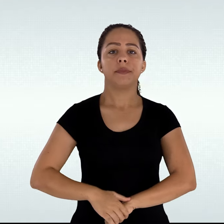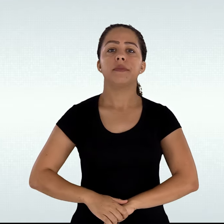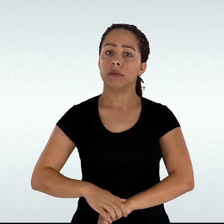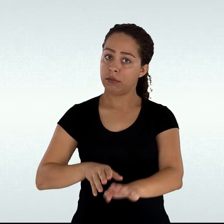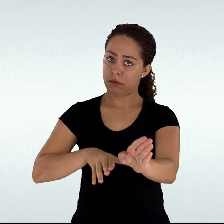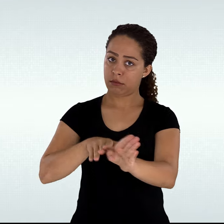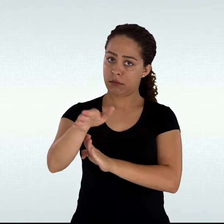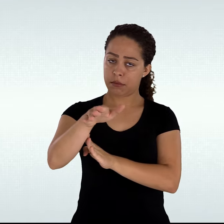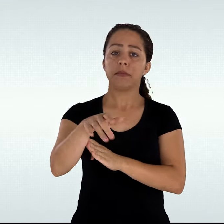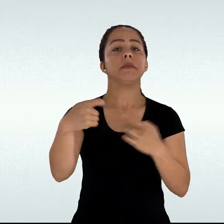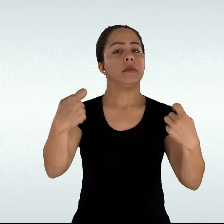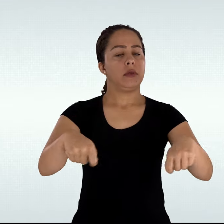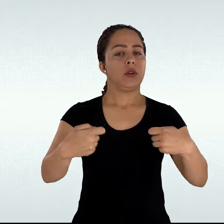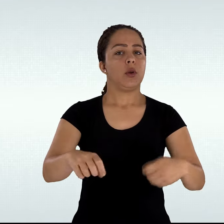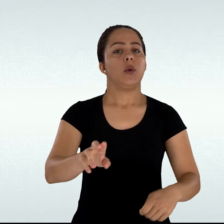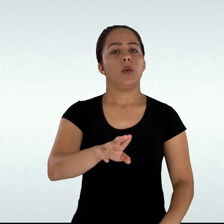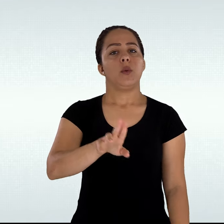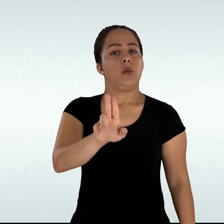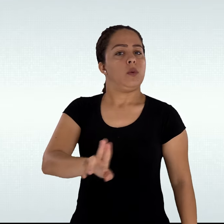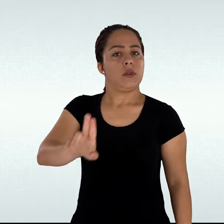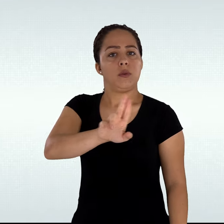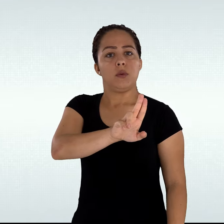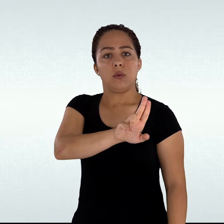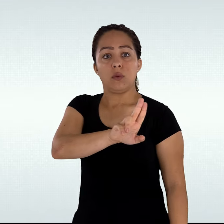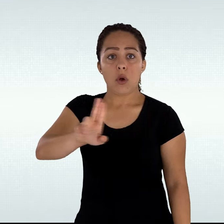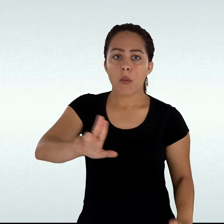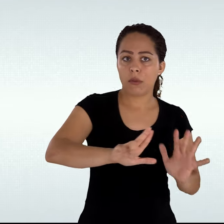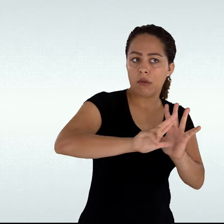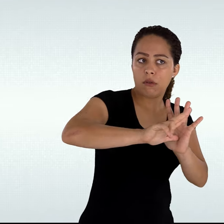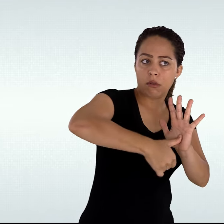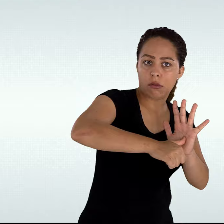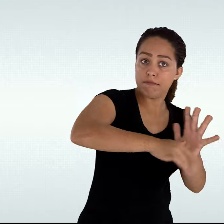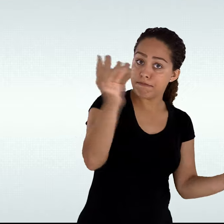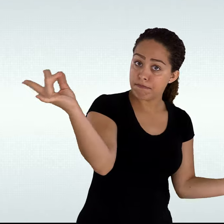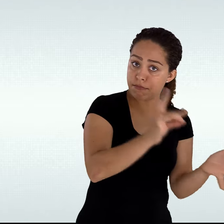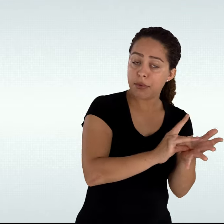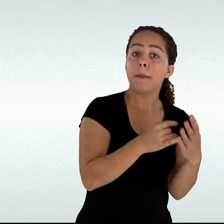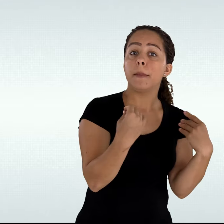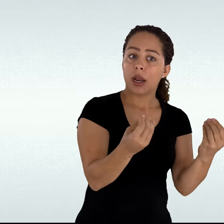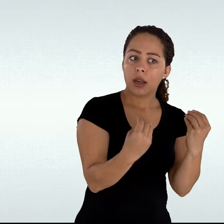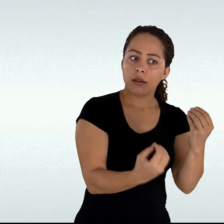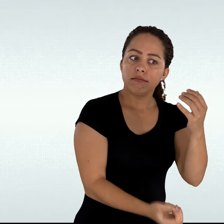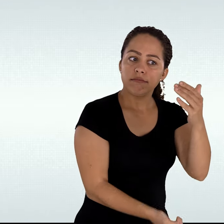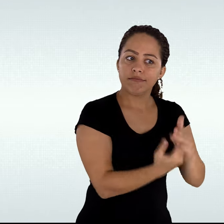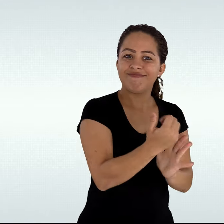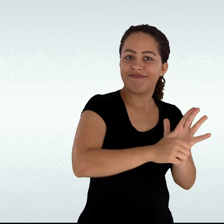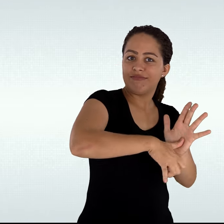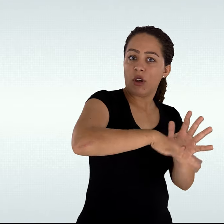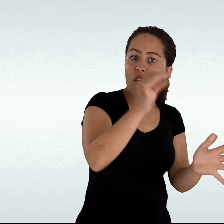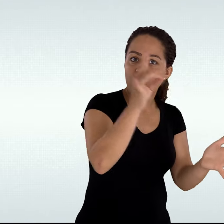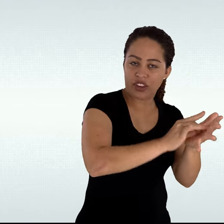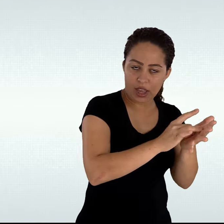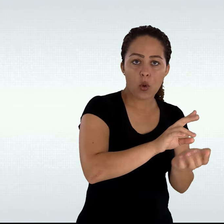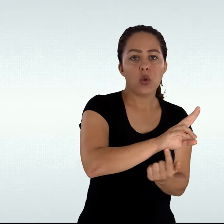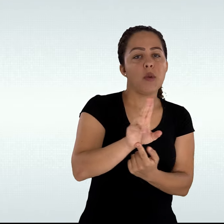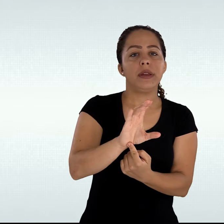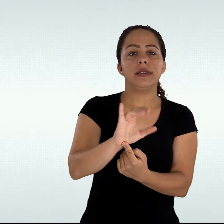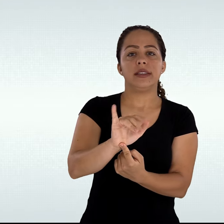traz a seguinte informação Recomenda-se a utilização do nome civil para a emissão de documentos